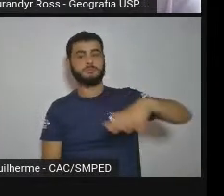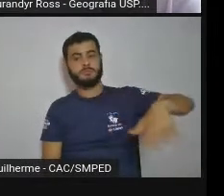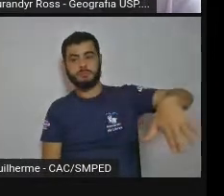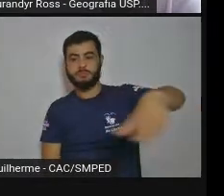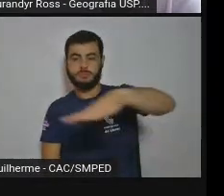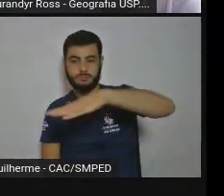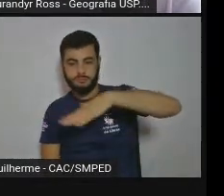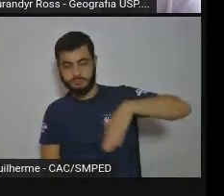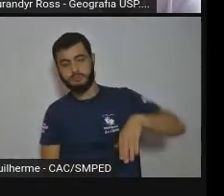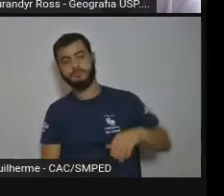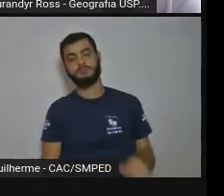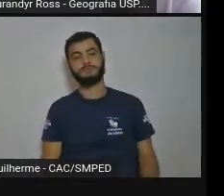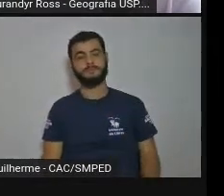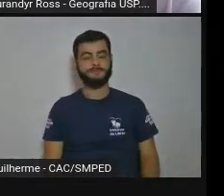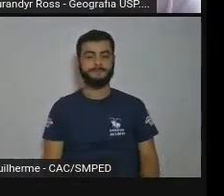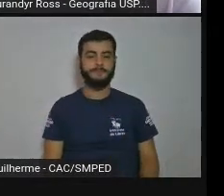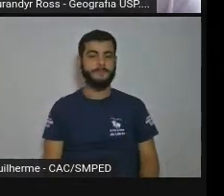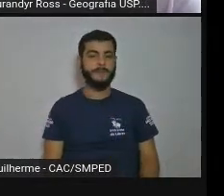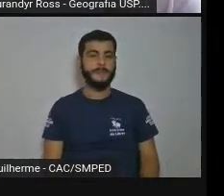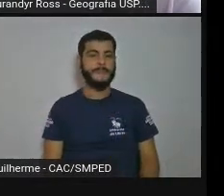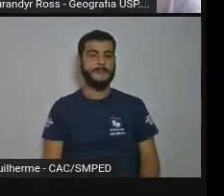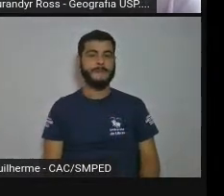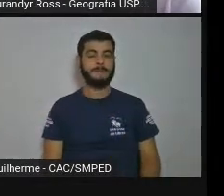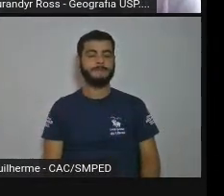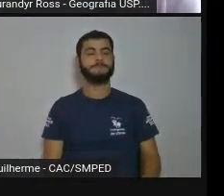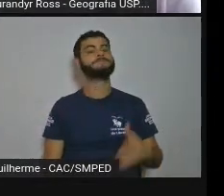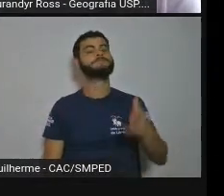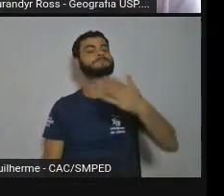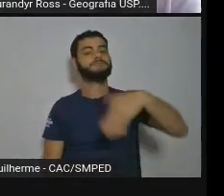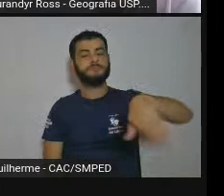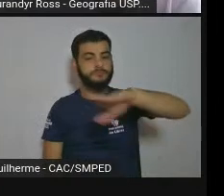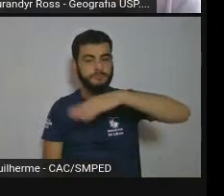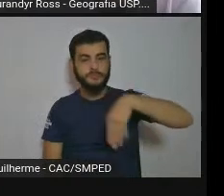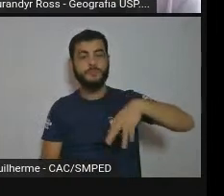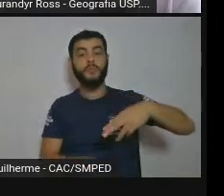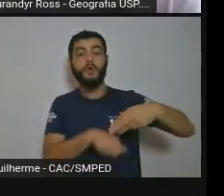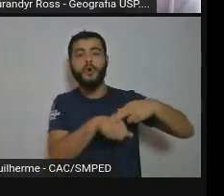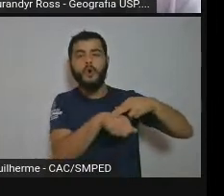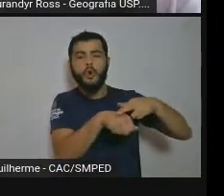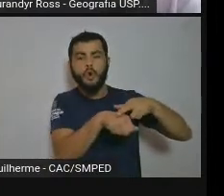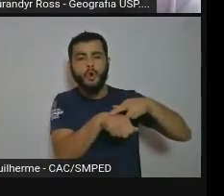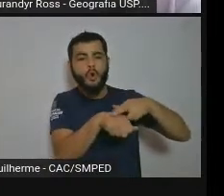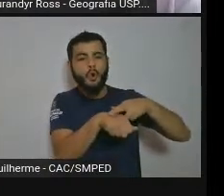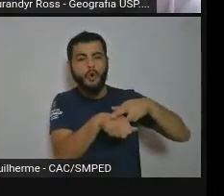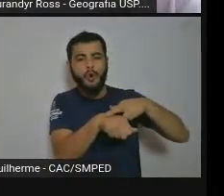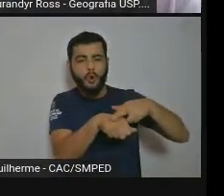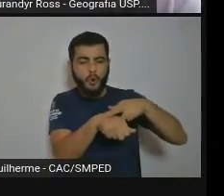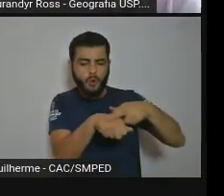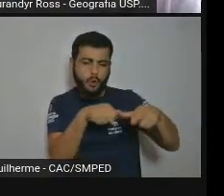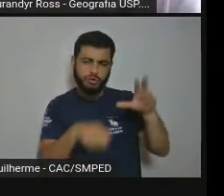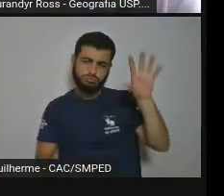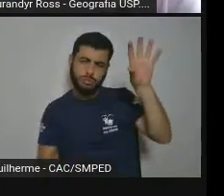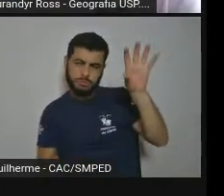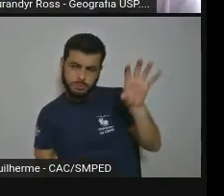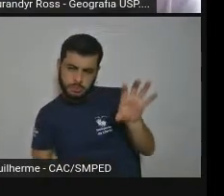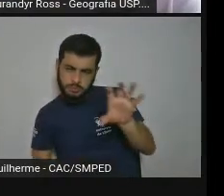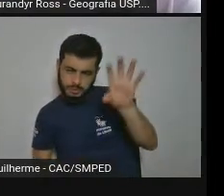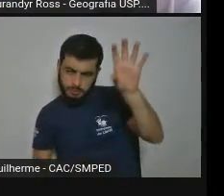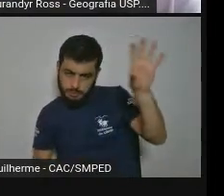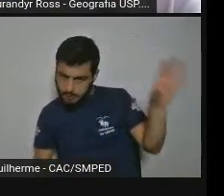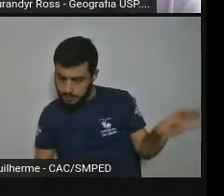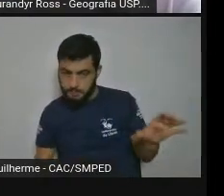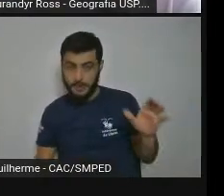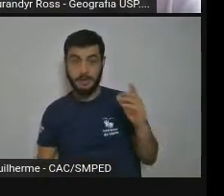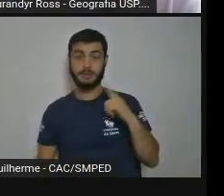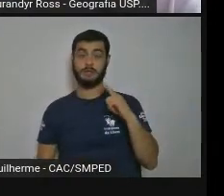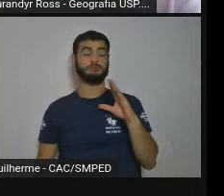Tudo que é roxo são as áreas de vertentes muito inclinadas, com inclinações acima de 17 graus ou